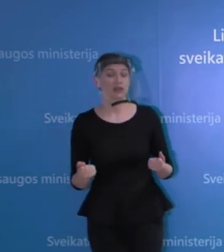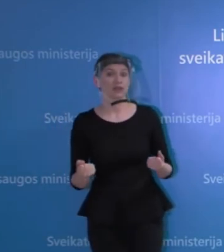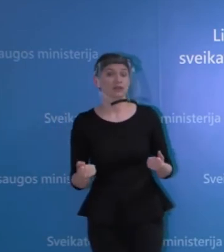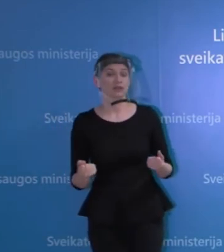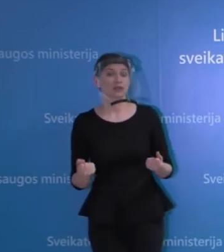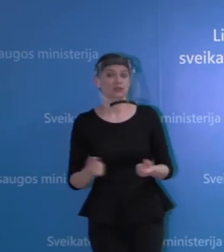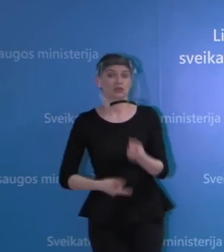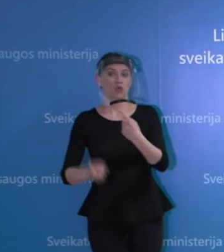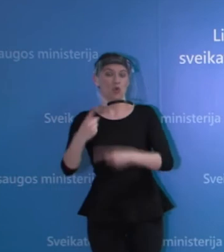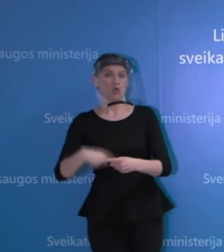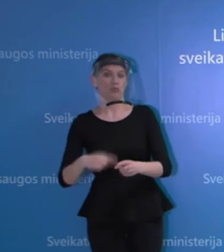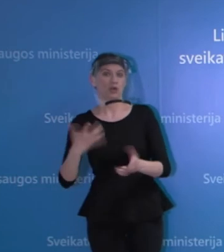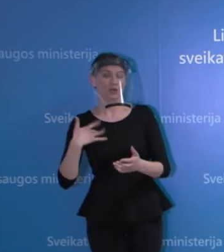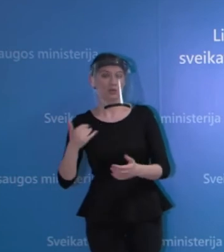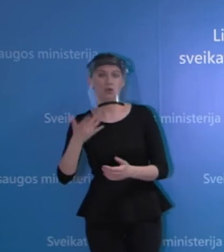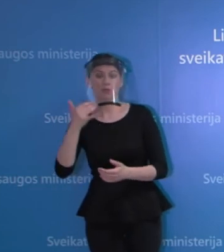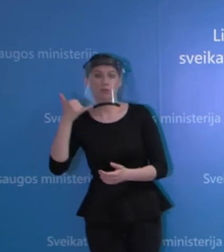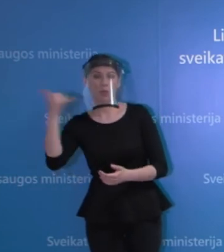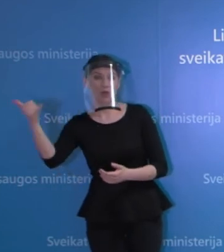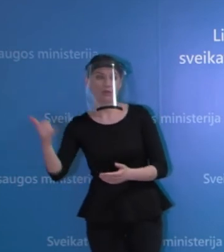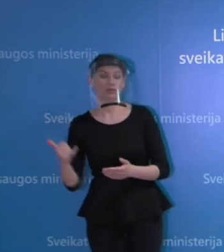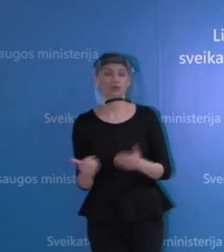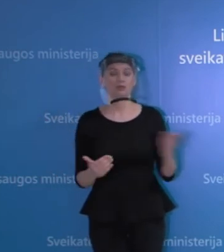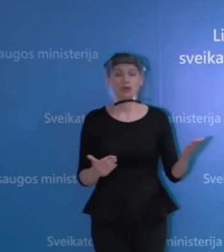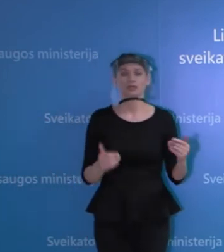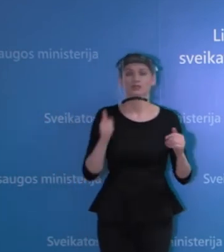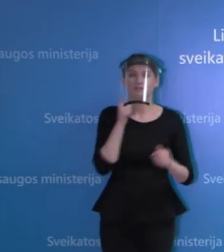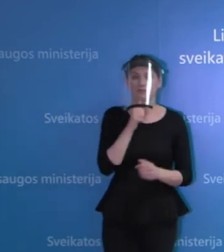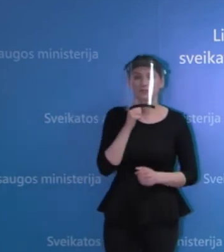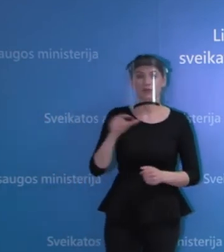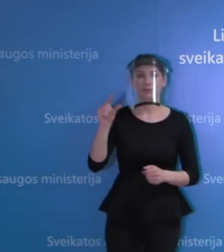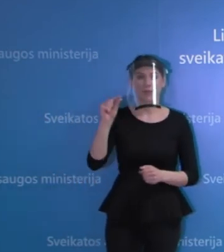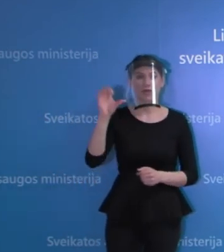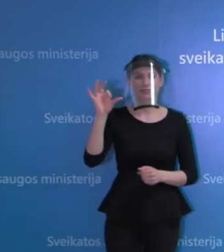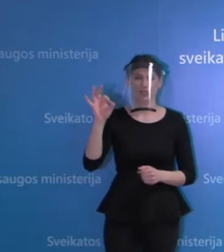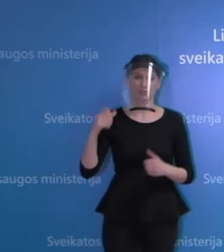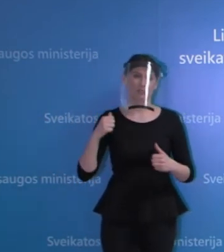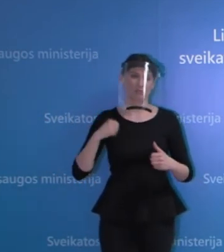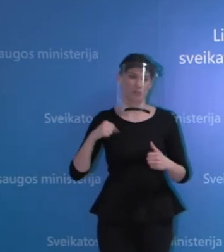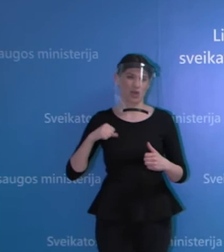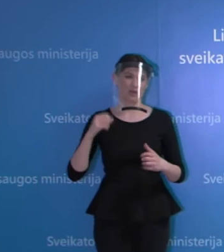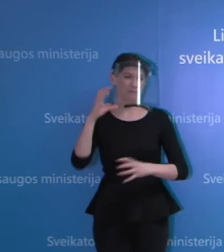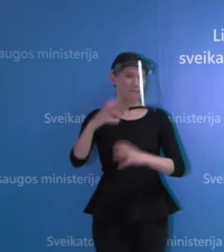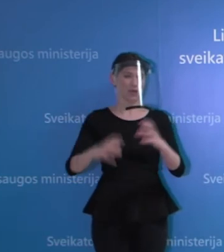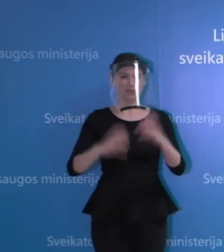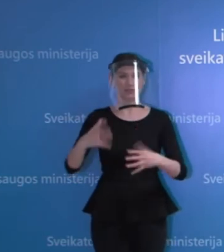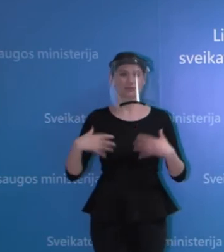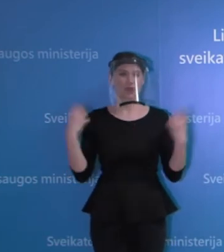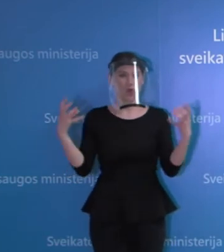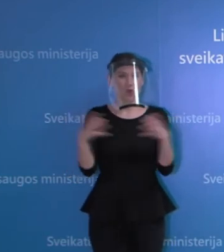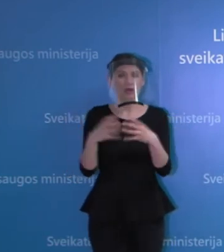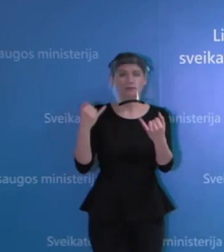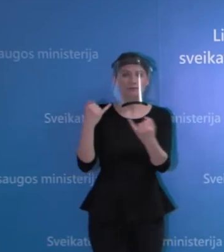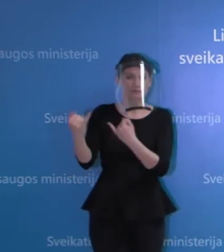Na, tikrai mes nuolat bendraujam ir su pasaulio sveikatos organizacija. Kol kas, kaip ir minėjau, aiškaus atsakymą tiek dėl imuniteto